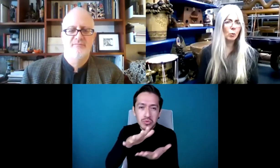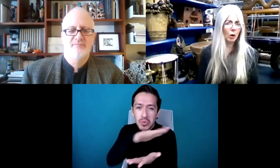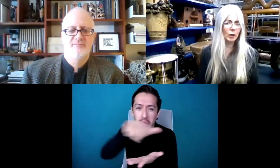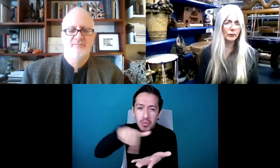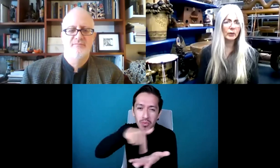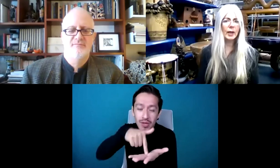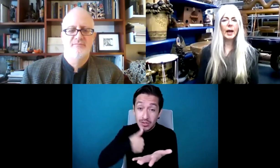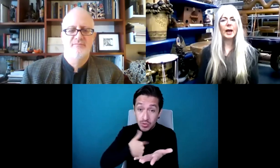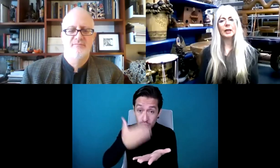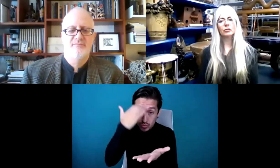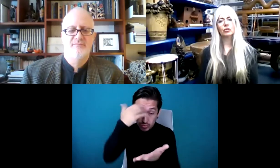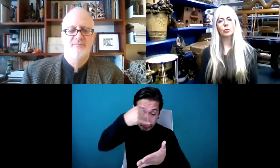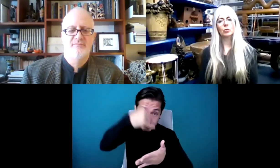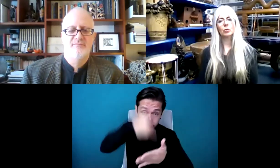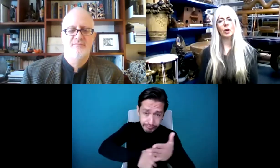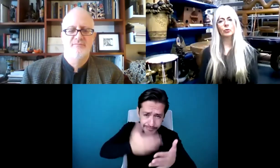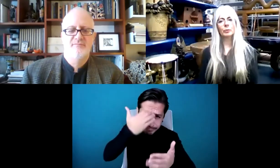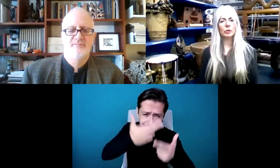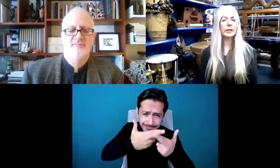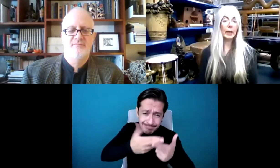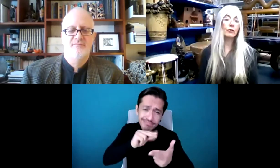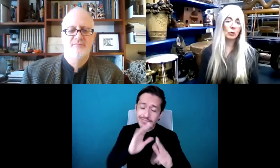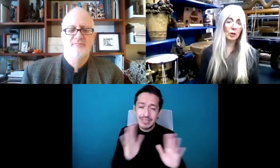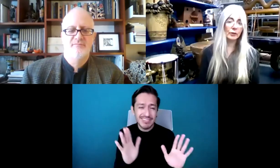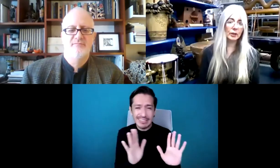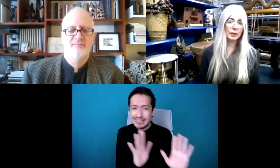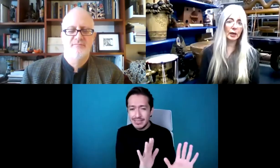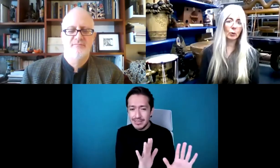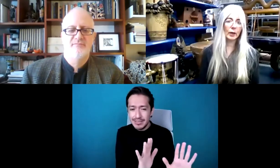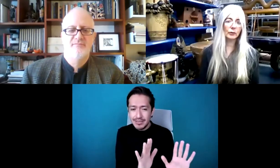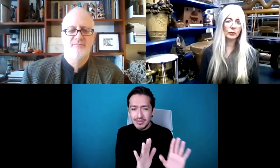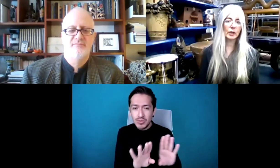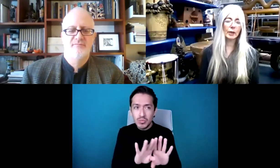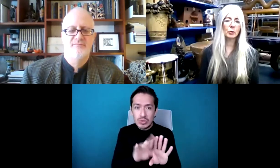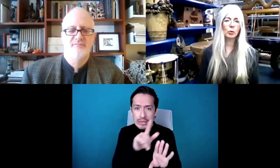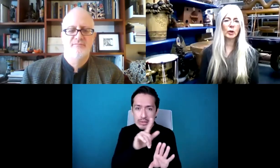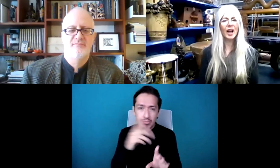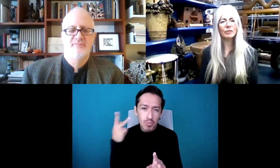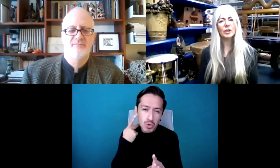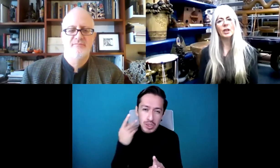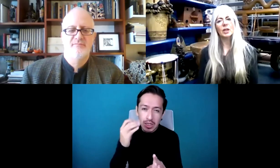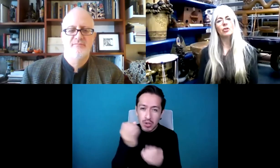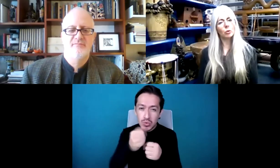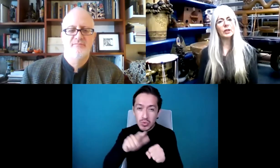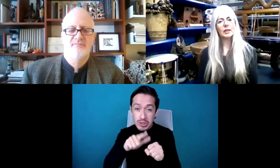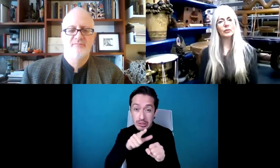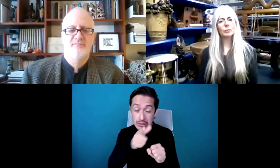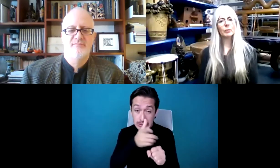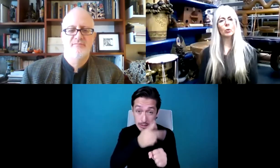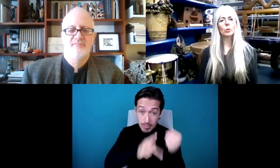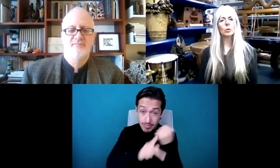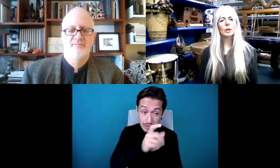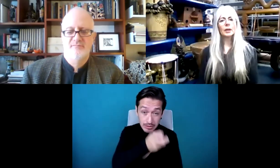bastante bien, ni política ni socialmente. Entonces quiero ser cuidadoso en mi respuesta